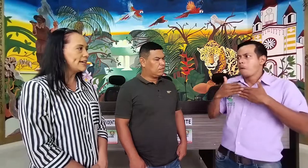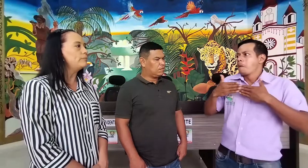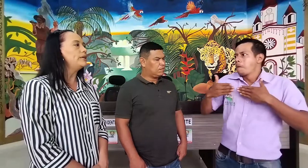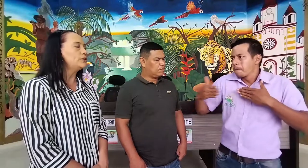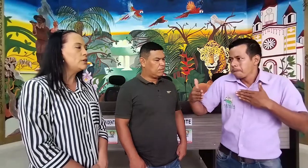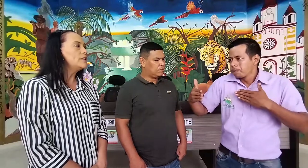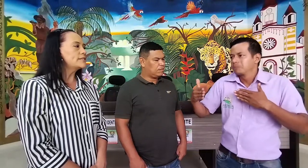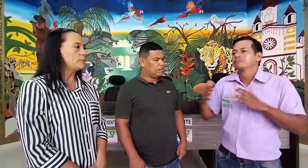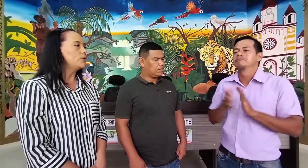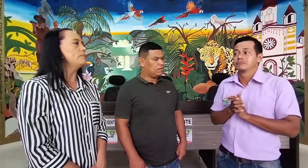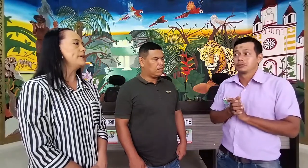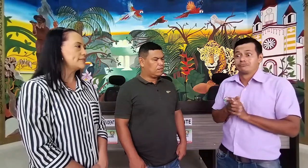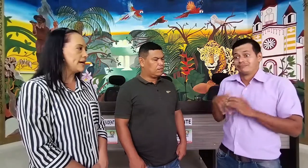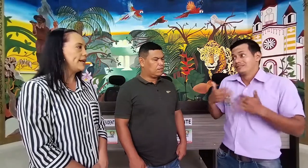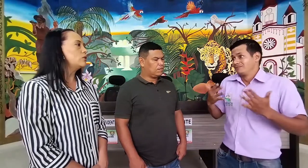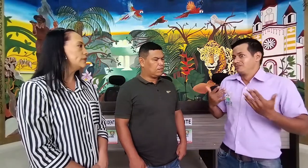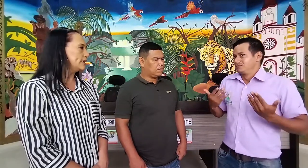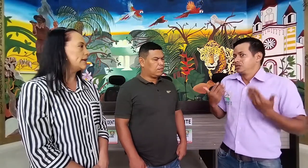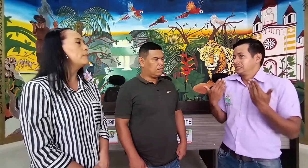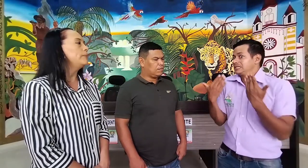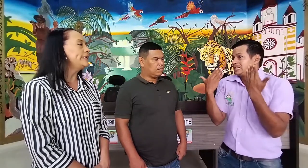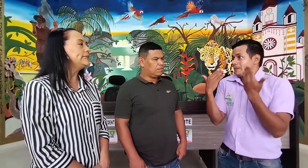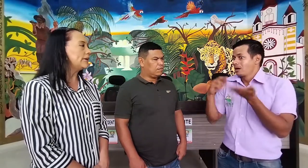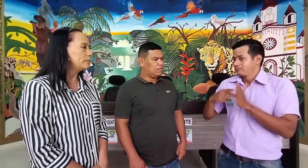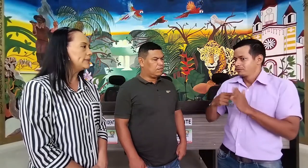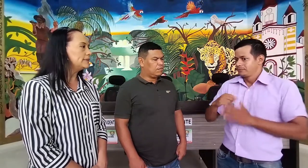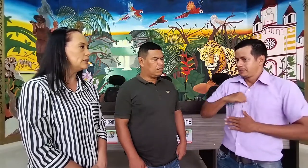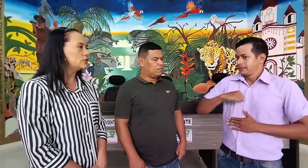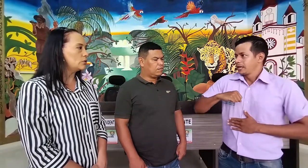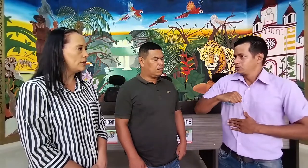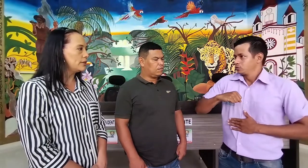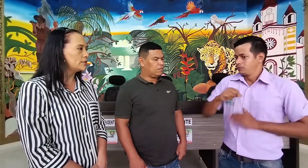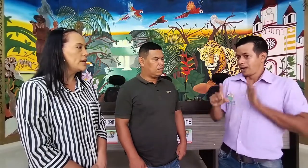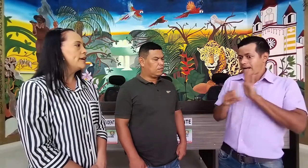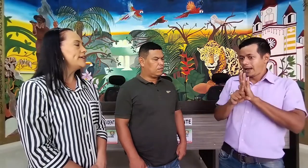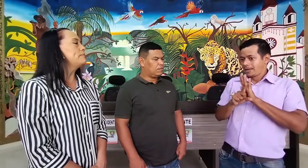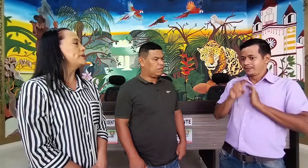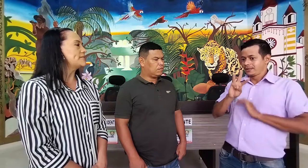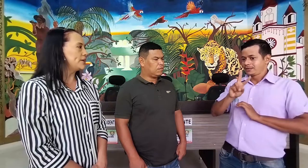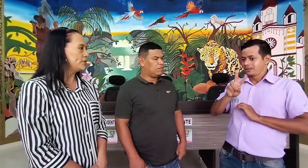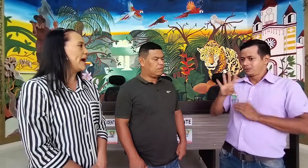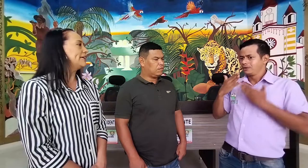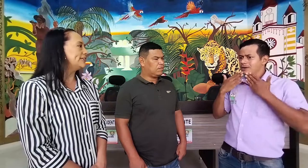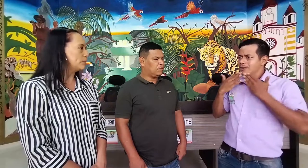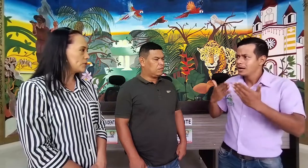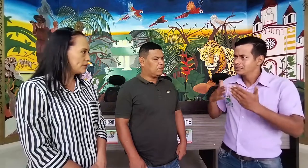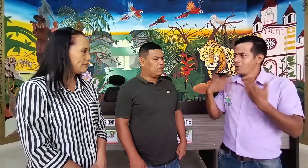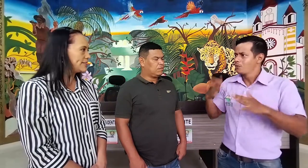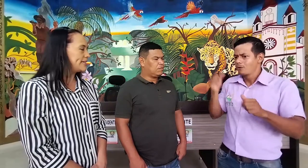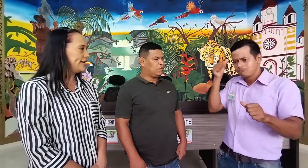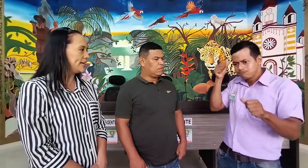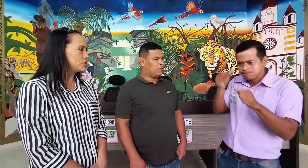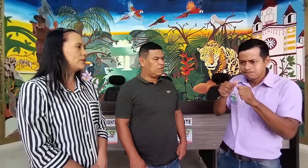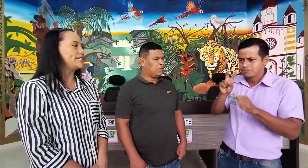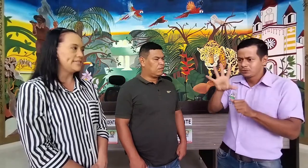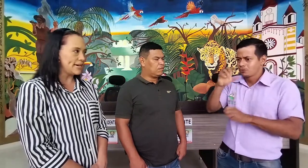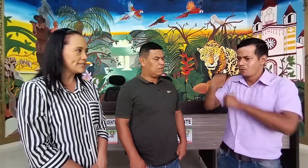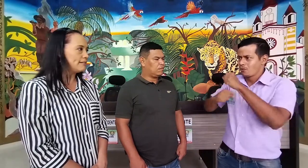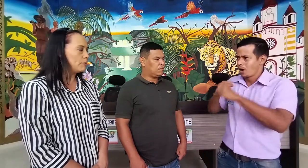camino, se pudo empezar a contratar los intérpretes en los colegios y empezaron a hacer posible ese derecho que ya estaba